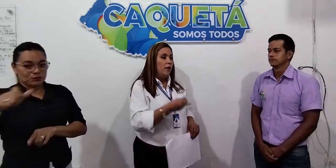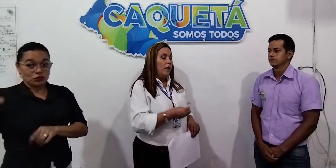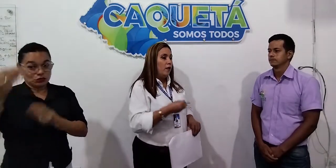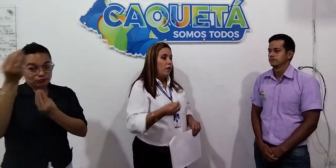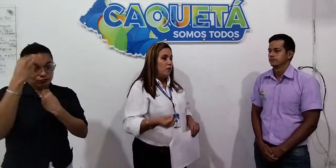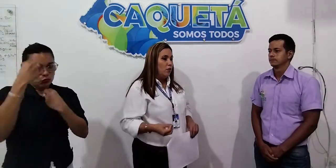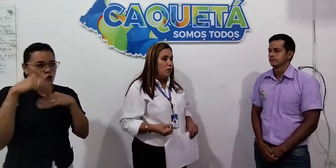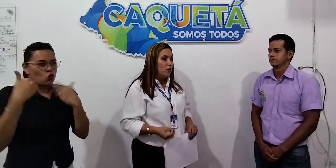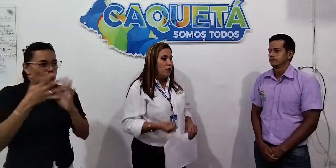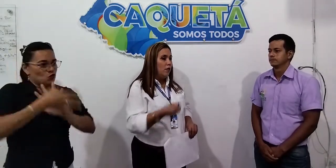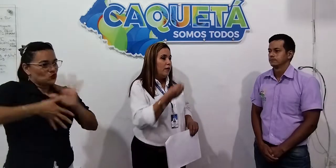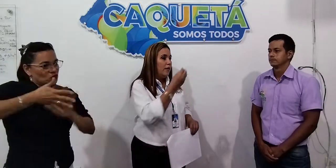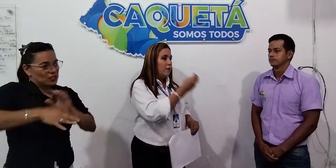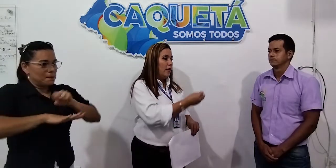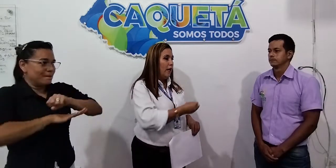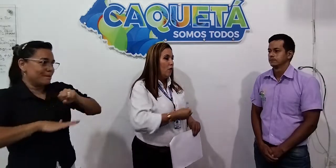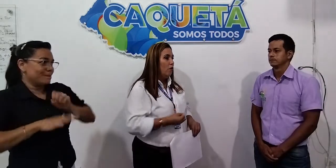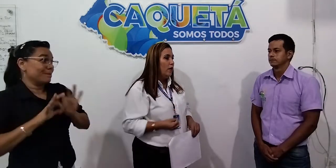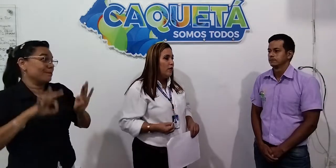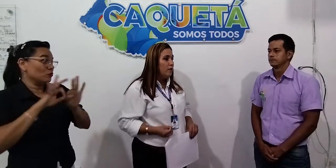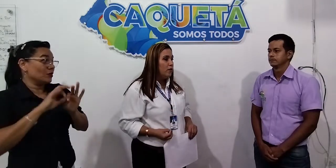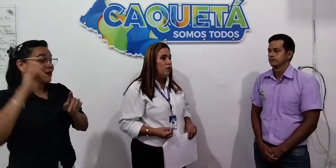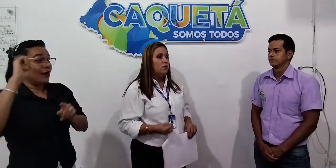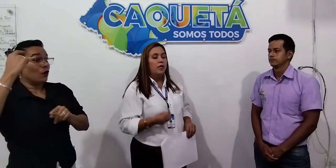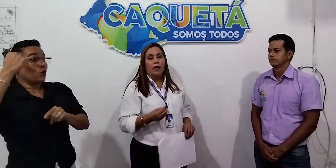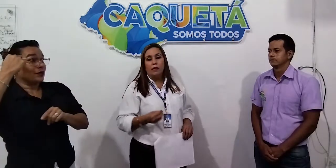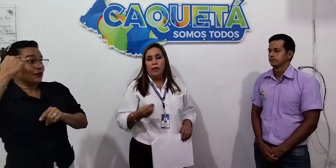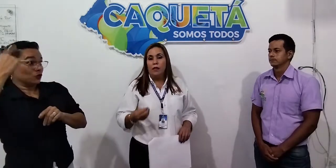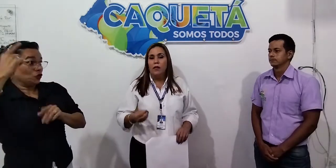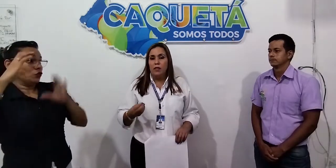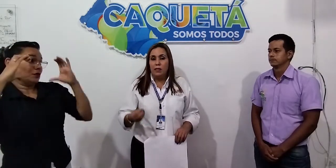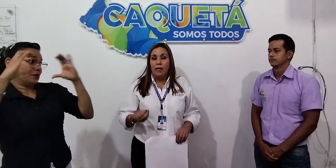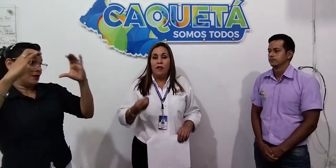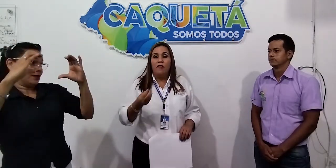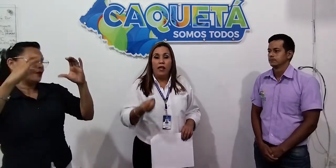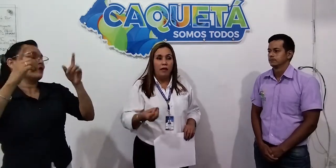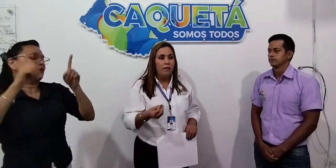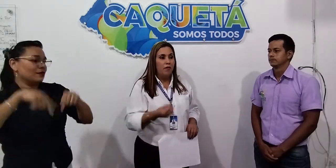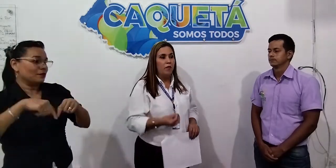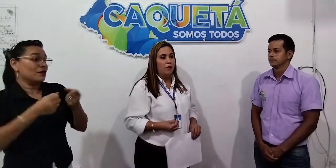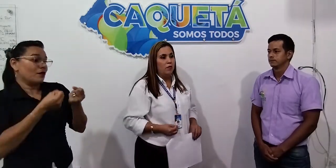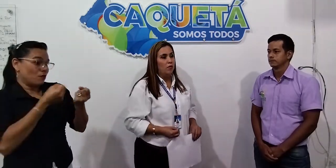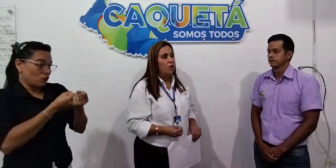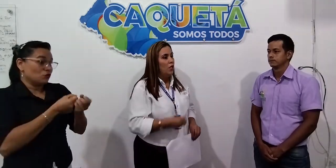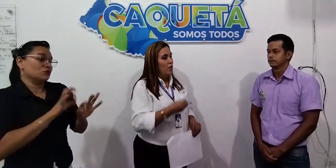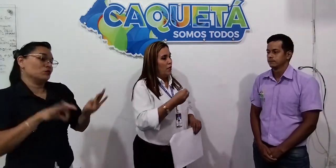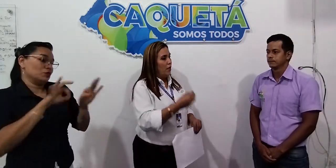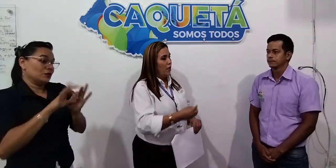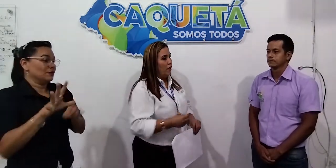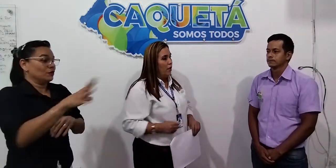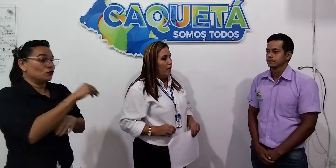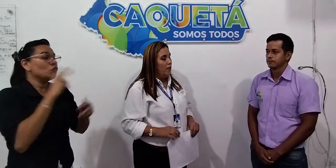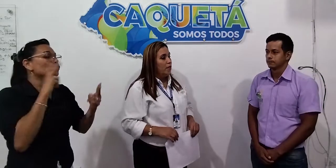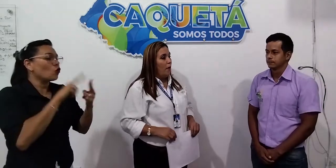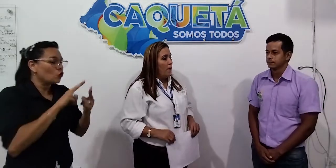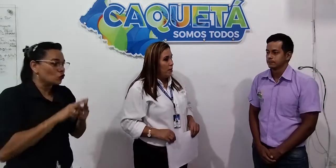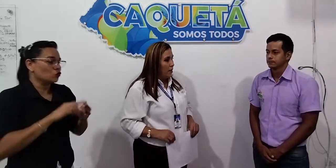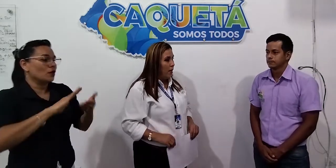Educación Inclusiva. Desde la Gobernación de Caquetá también está el referente de educación de discapacidad,